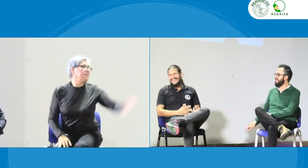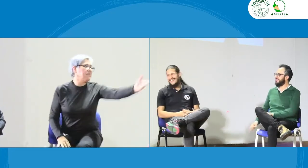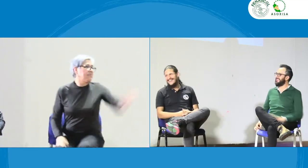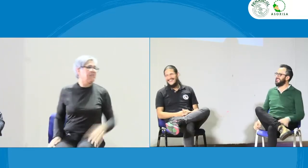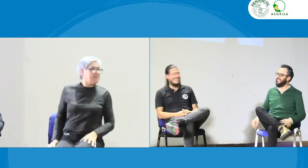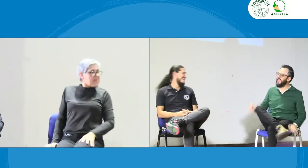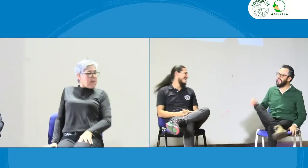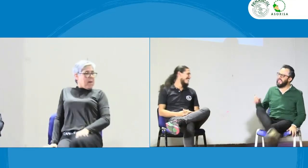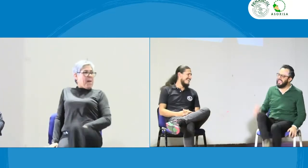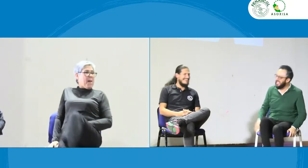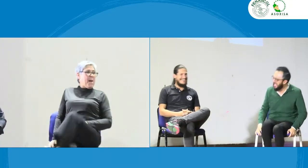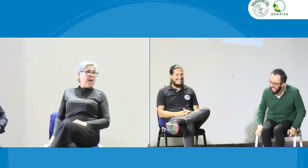un servicio de calidad.